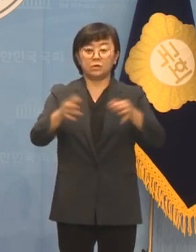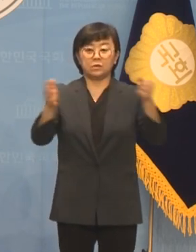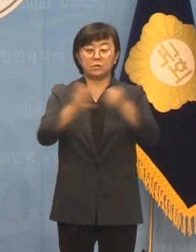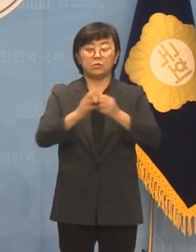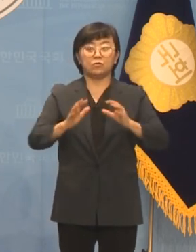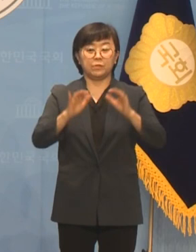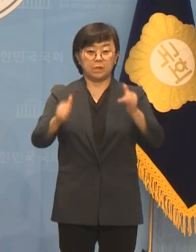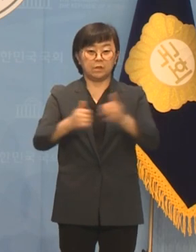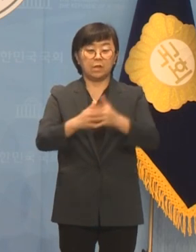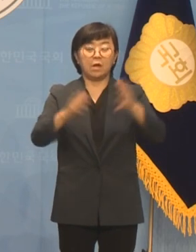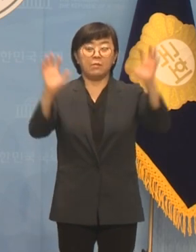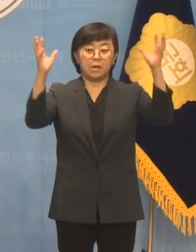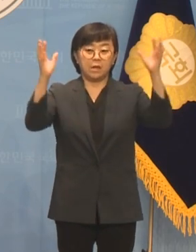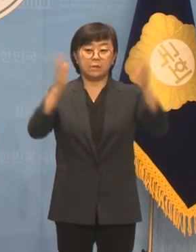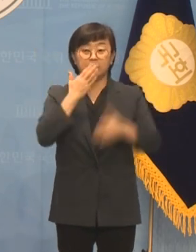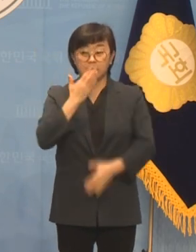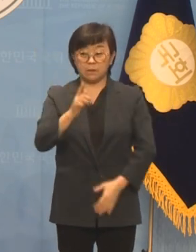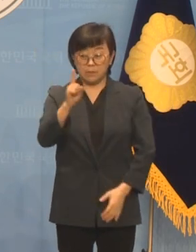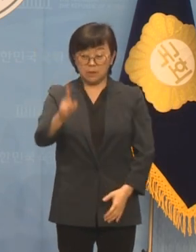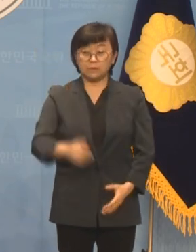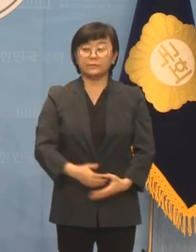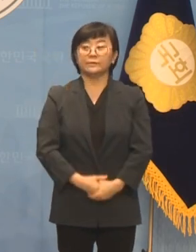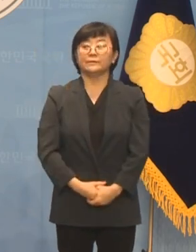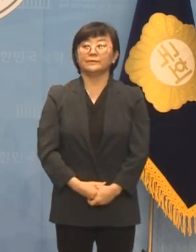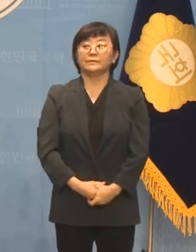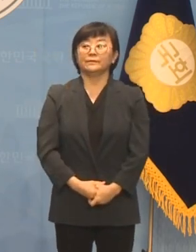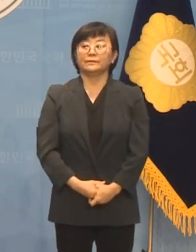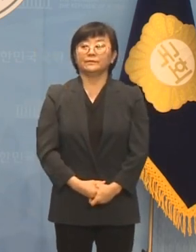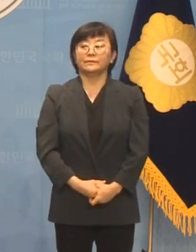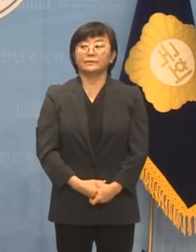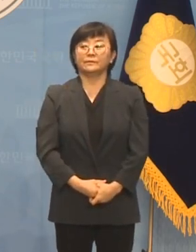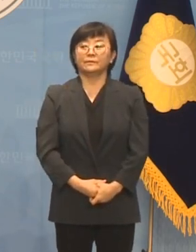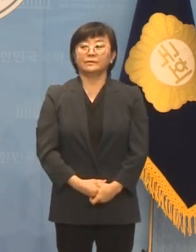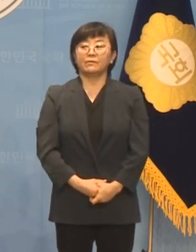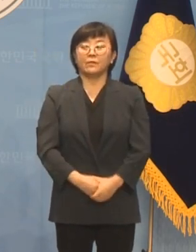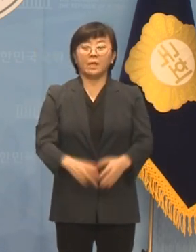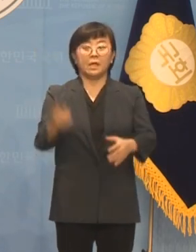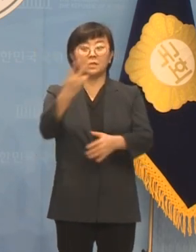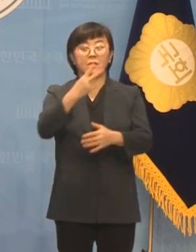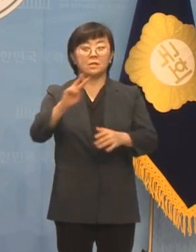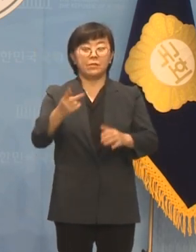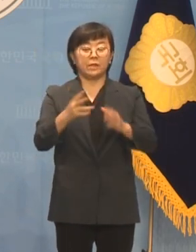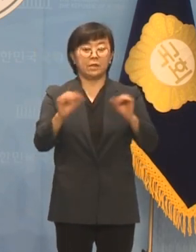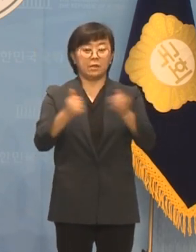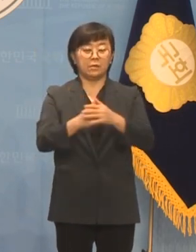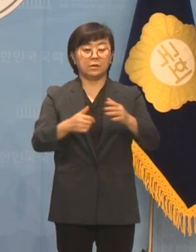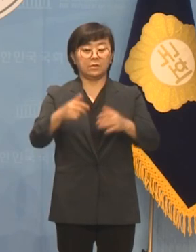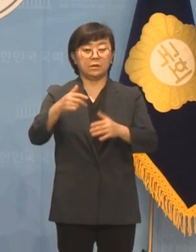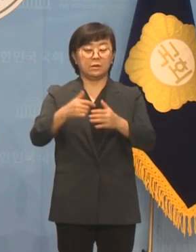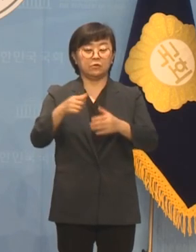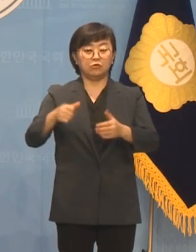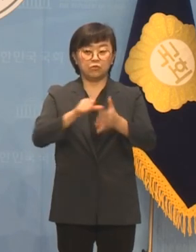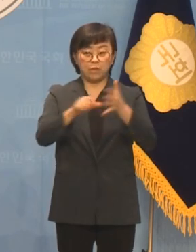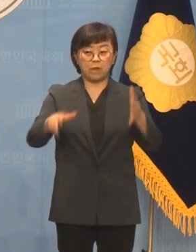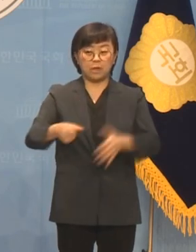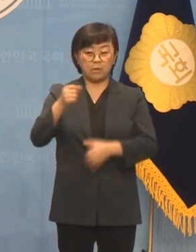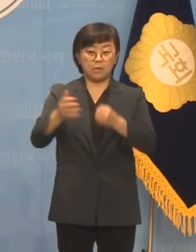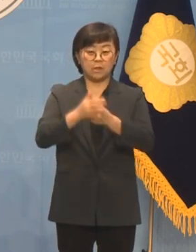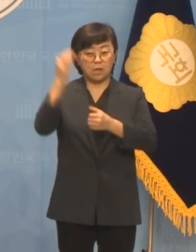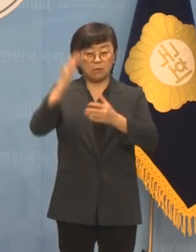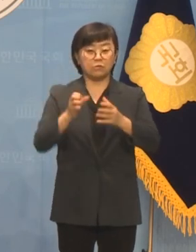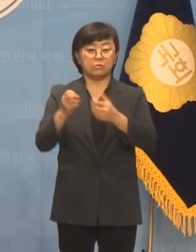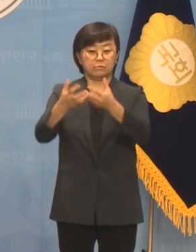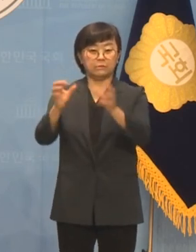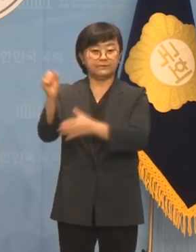우리 국민들이 박수라도 쳐드려야 한다는 것입니까 2200달러 디올 핸드백이 한국 여당을